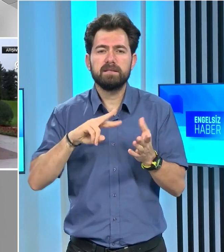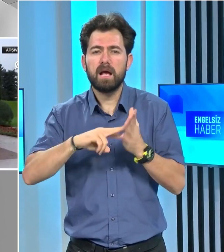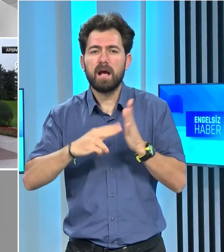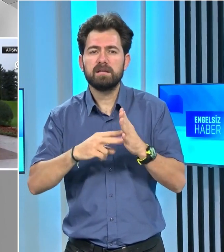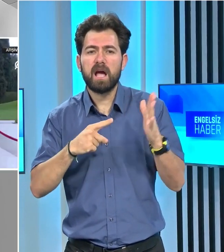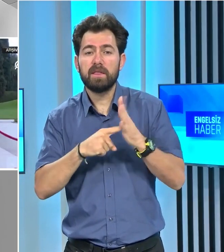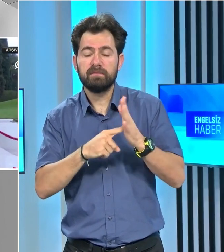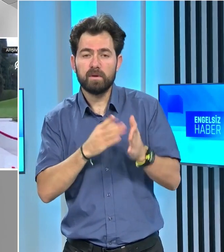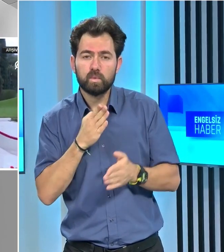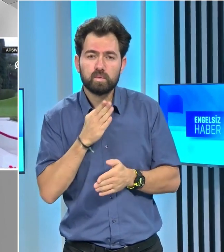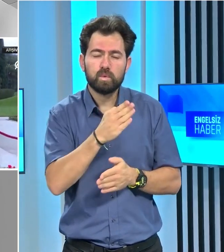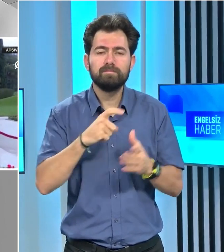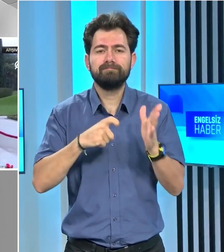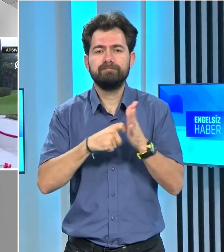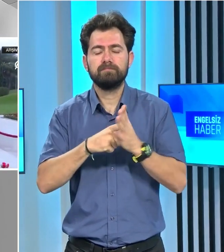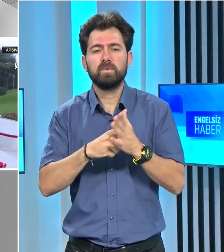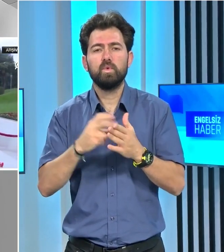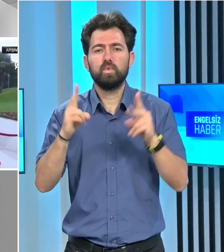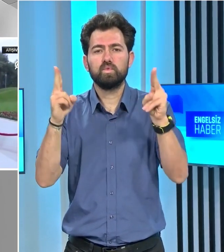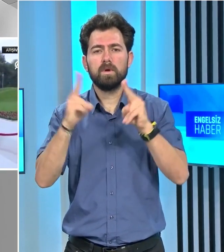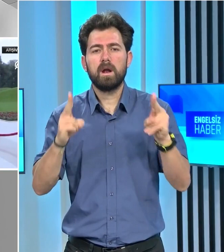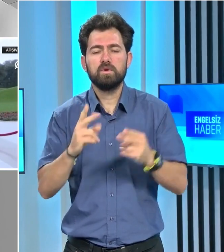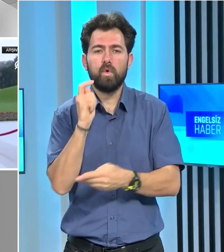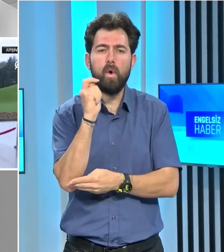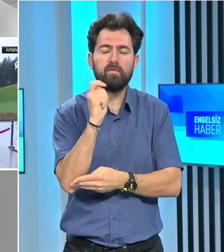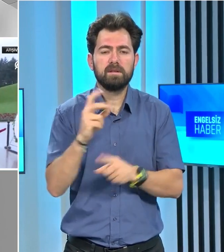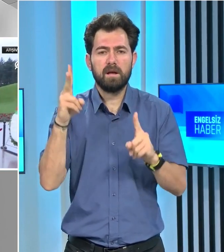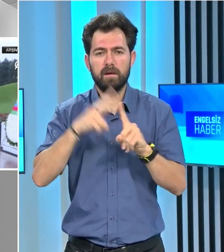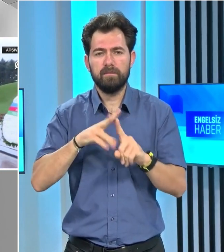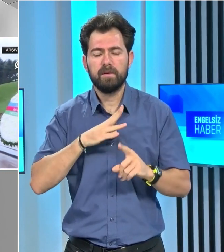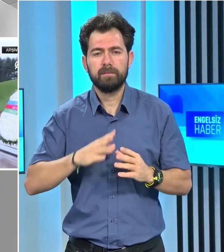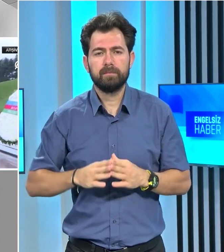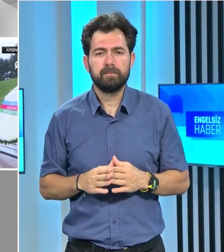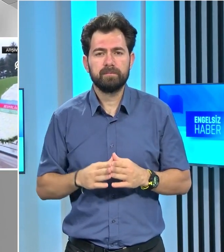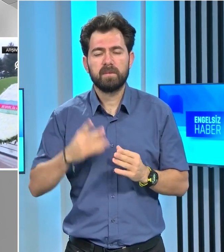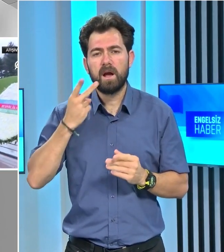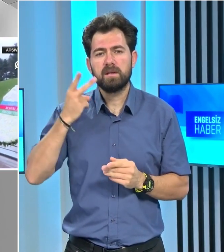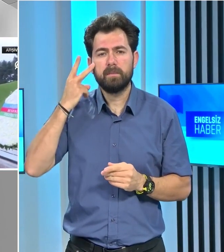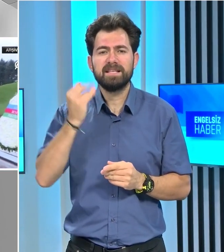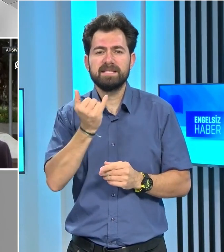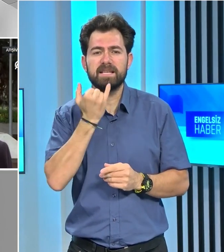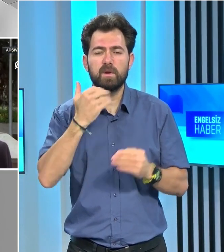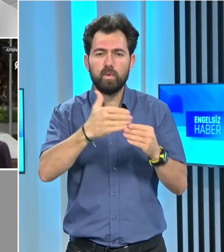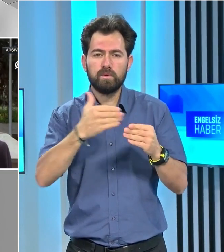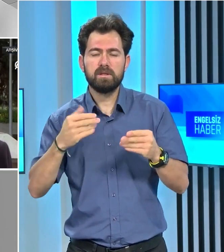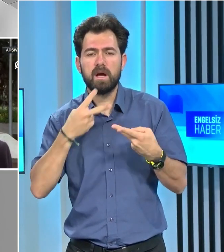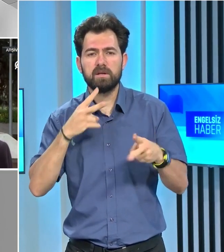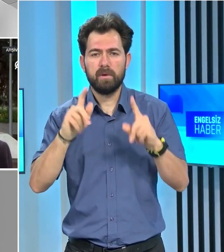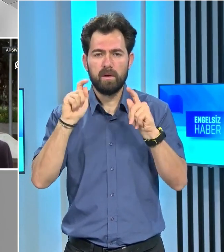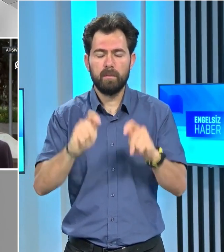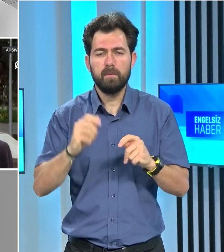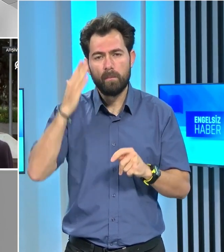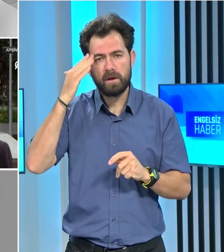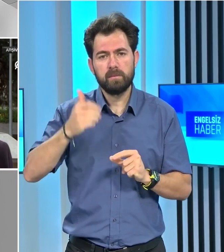Stratejik Hedeflere Doğru isimli uluslararası konferansa katıldı. Azerbaycan ziyaret öncesi